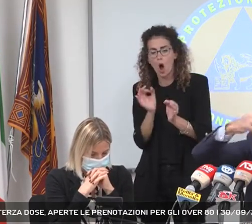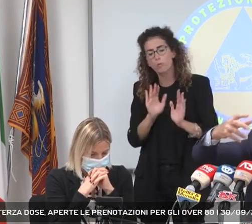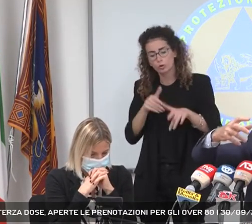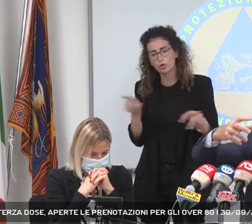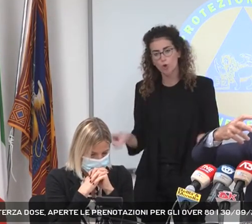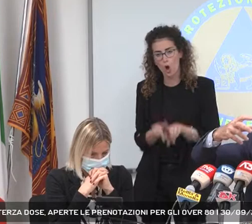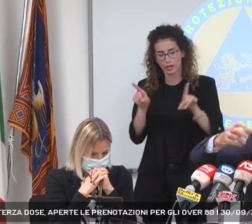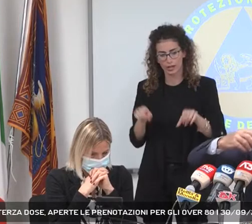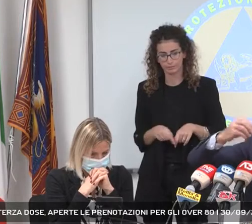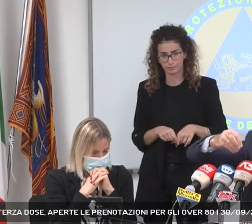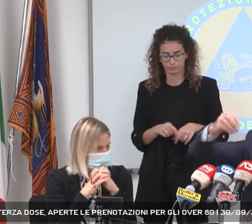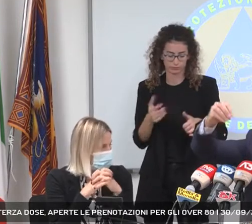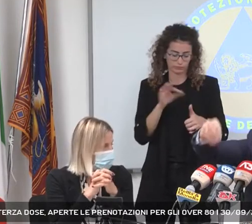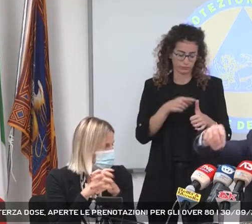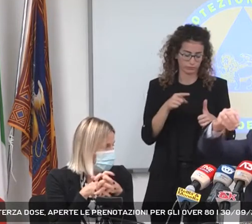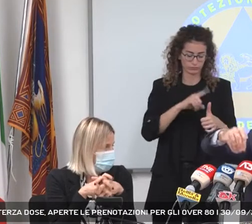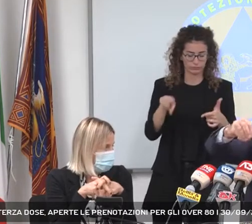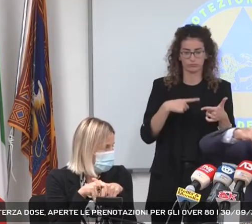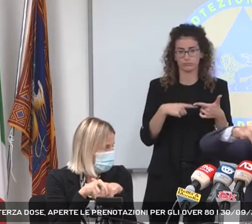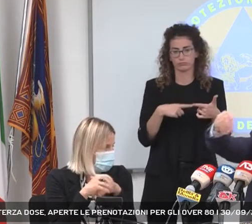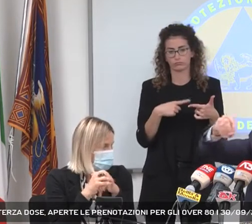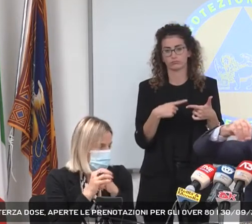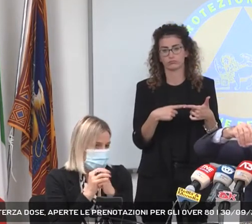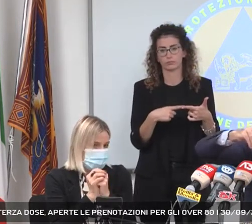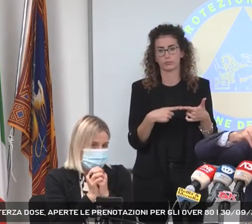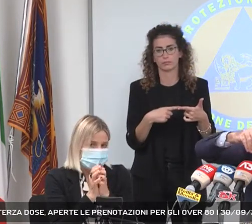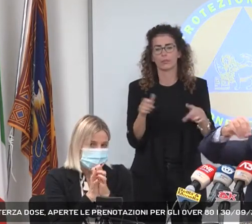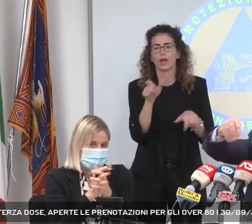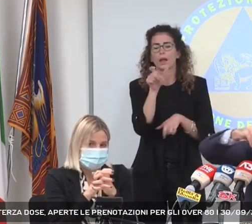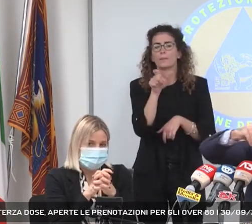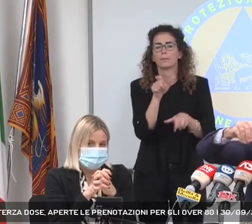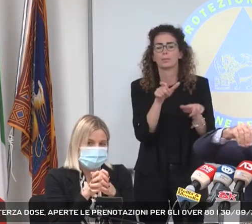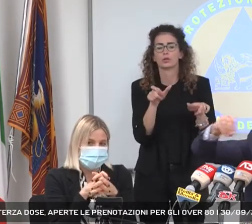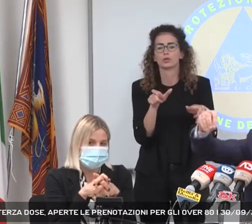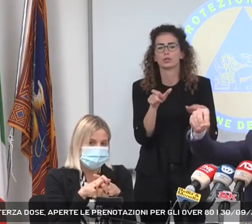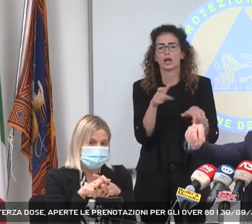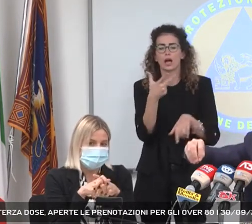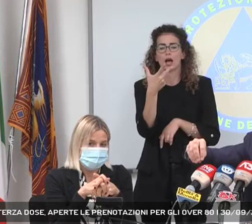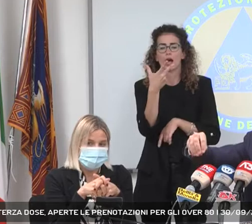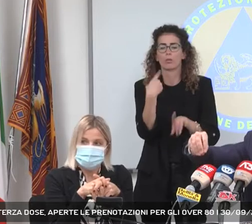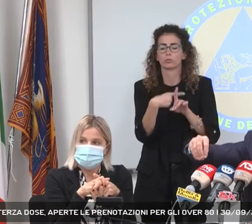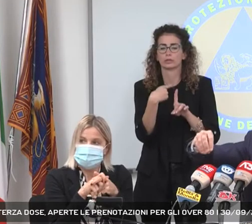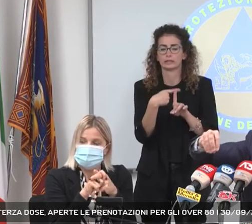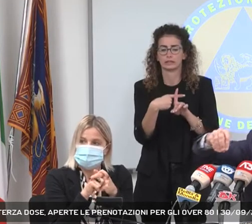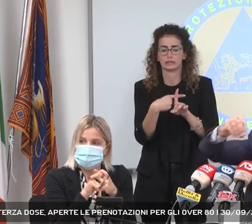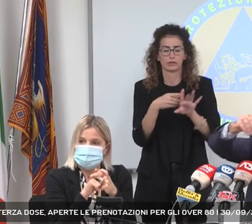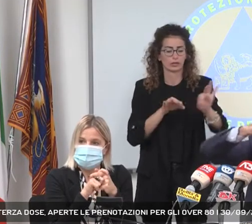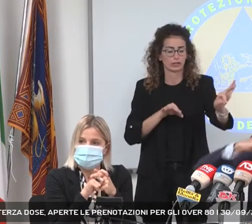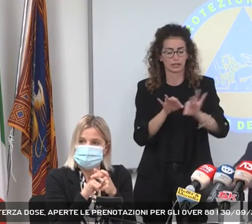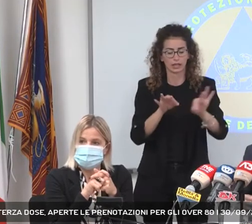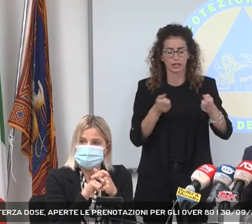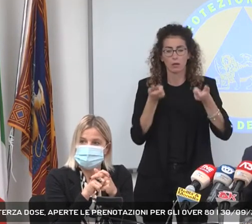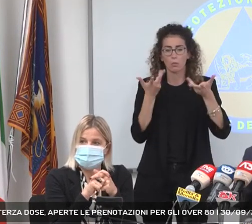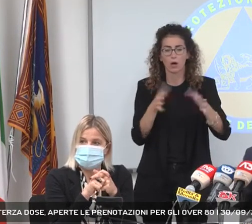L'altro aspetto, dov'è fisicamente, a che distanza si trovava l'eventuale positivo